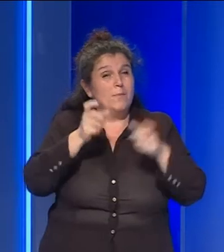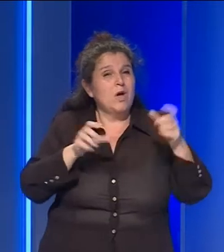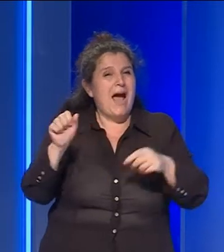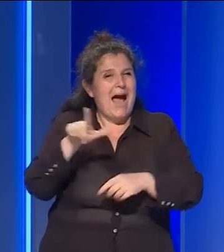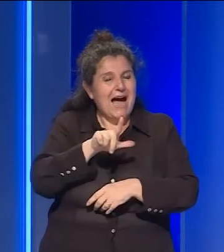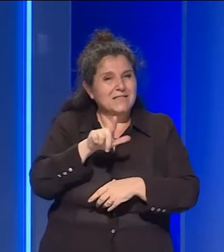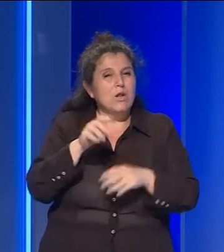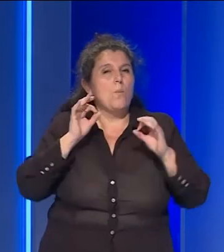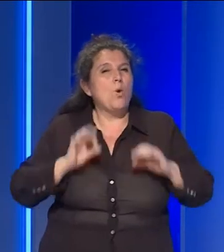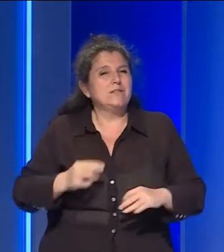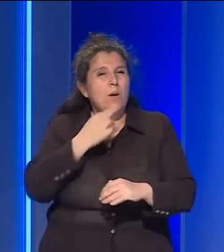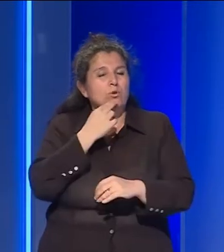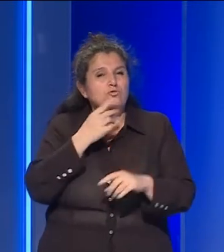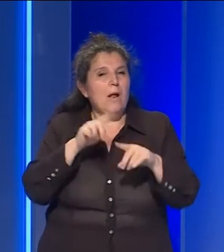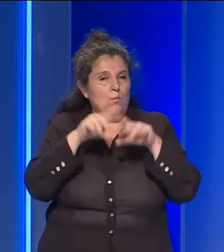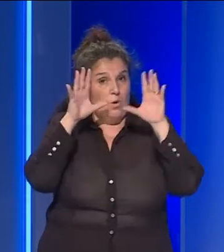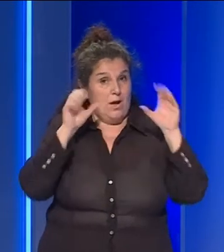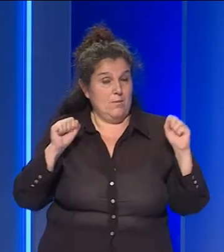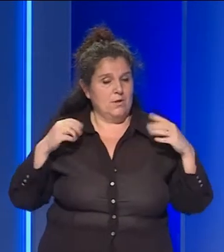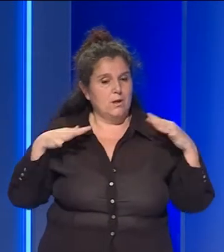Polizia Municipale e Carabinieri.